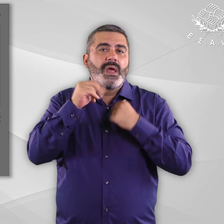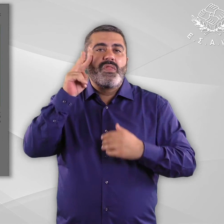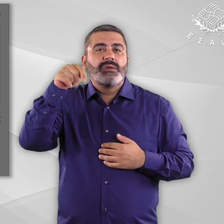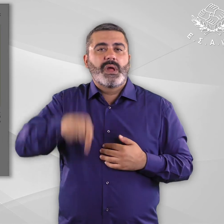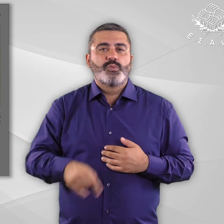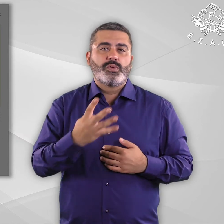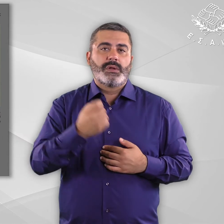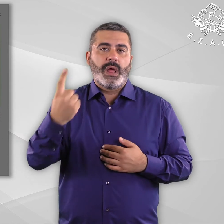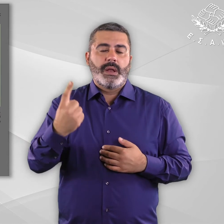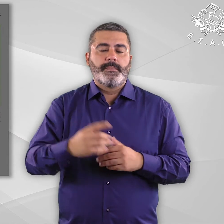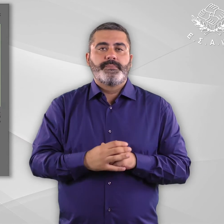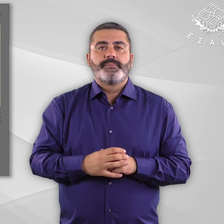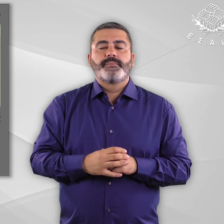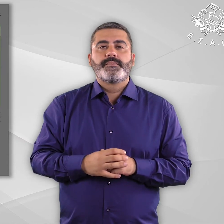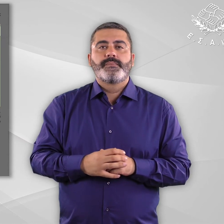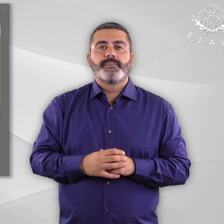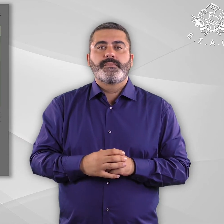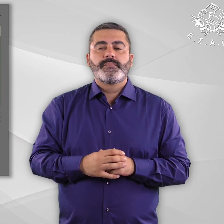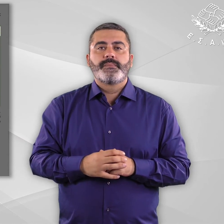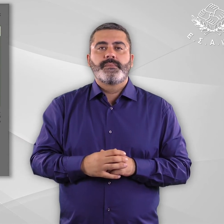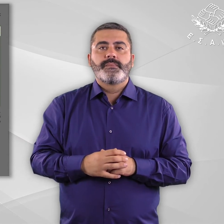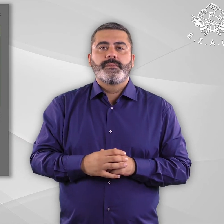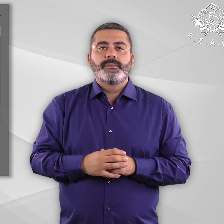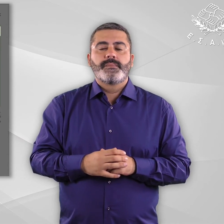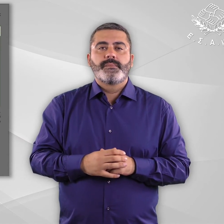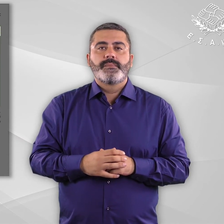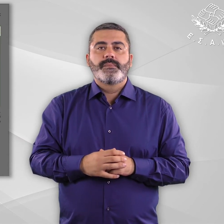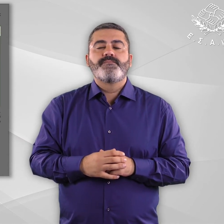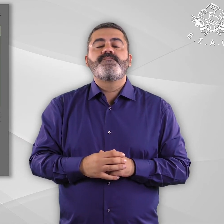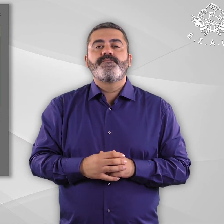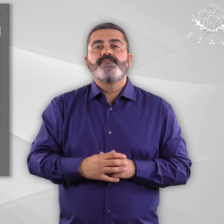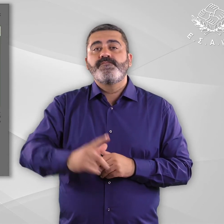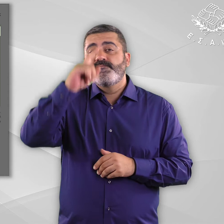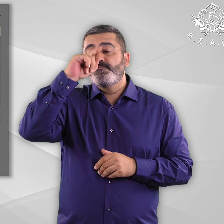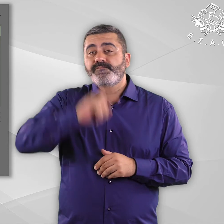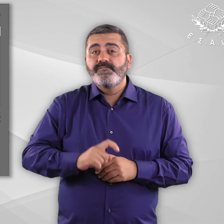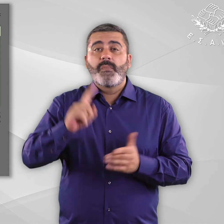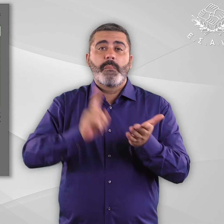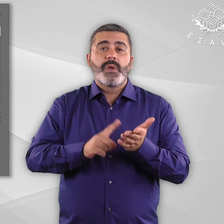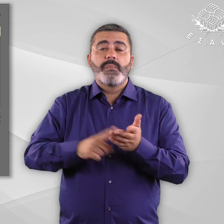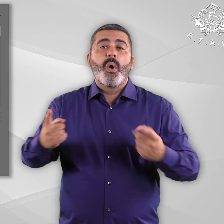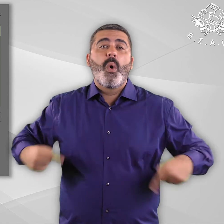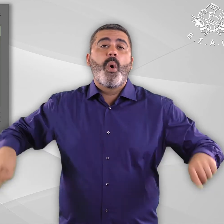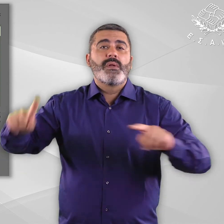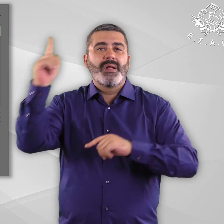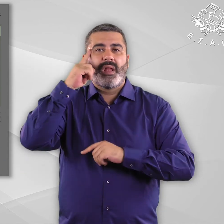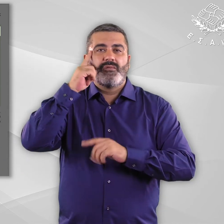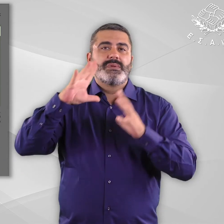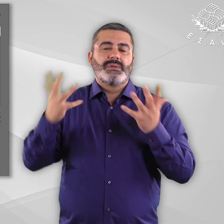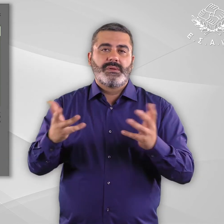15 Πλαίσιο κειμένου Είναι αναγκαίο κι ας το κατανοήσουν όλοι όσοι έχουν δυνατότητα παρέμβασης, να αποκατασταθεί η